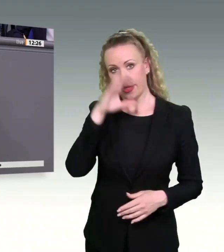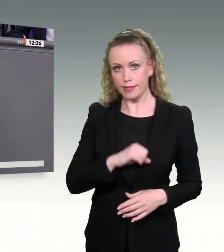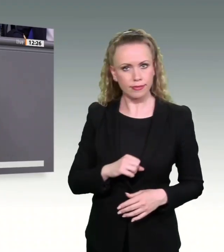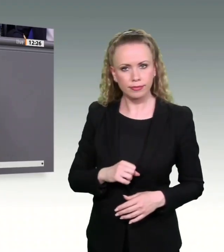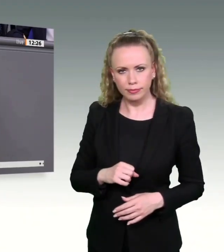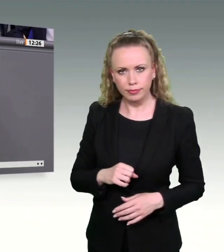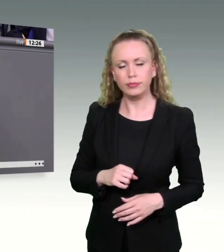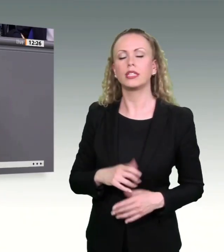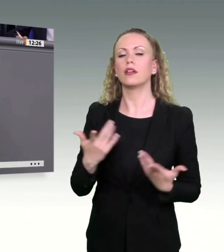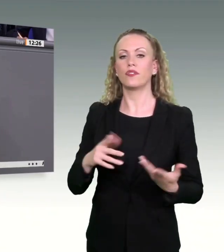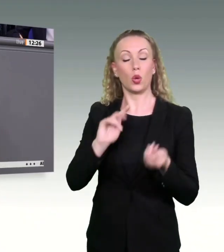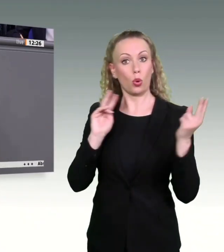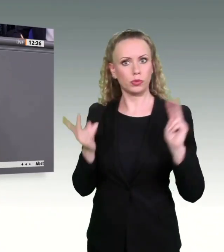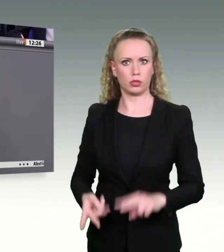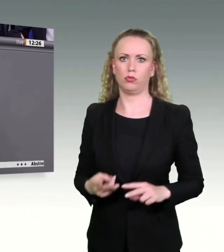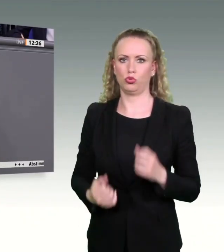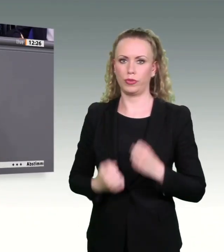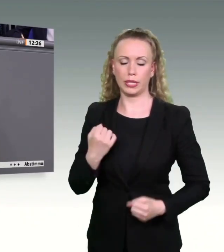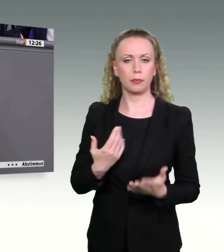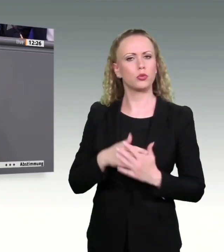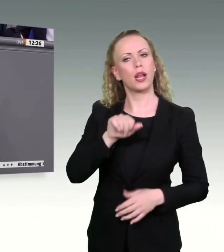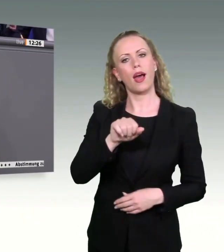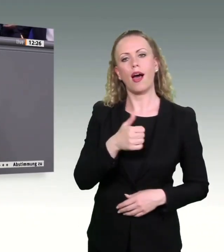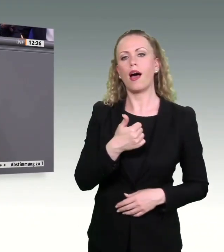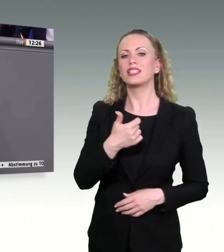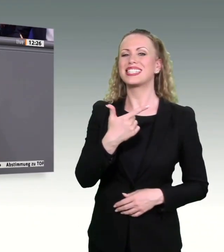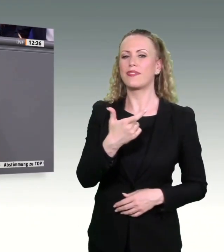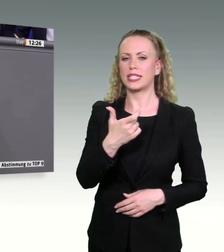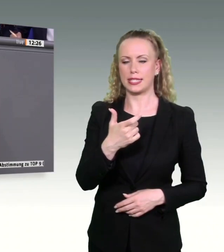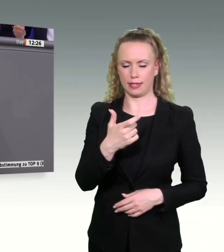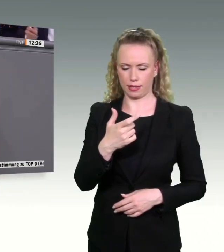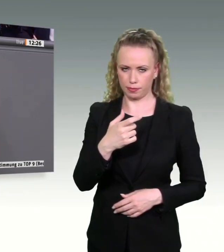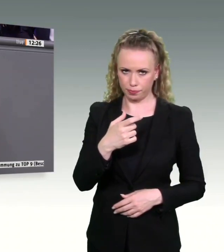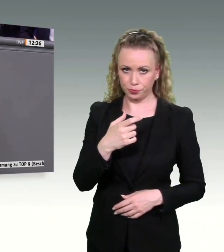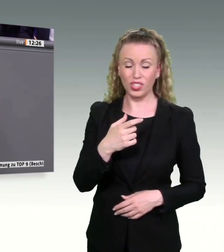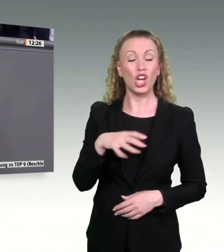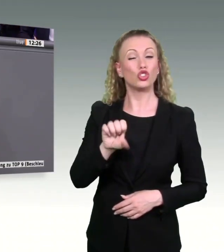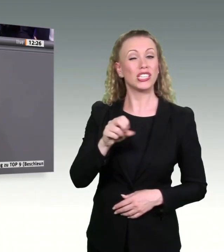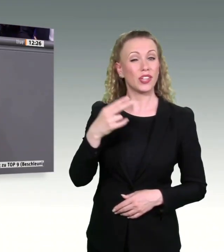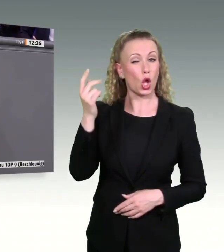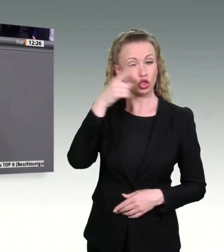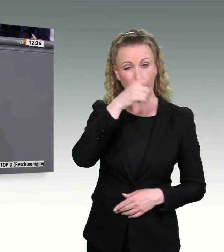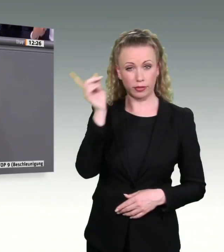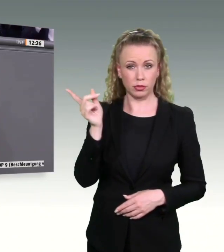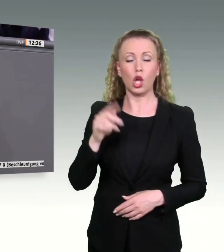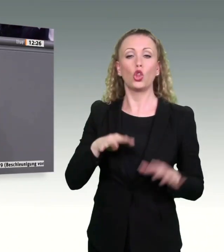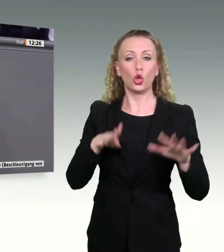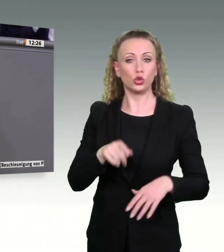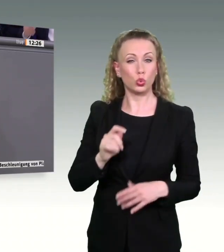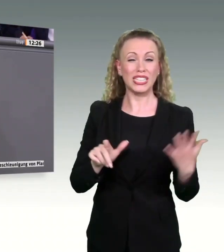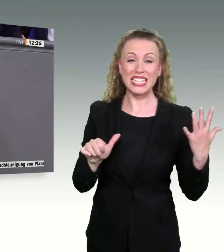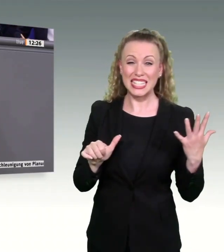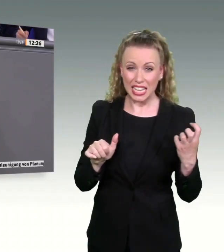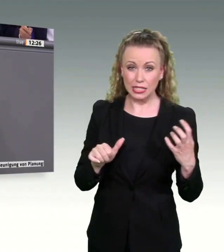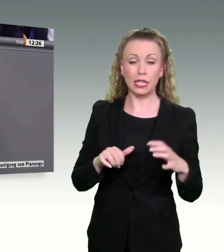Beispiel gefällig die A 20 in Schleswig-Holstein, seit 1960 geplant,